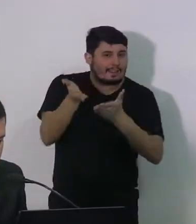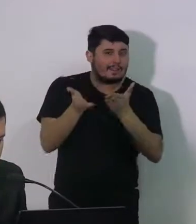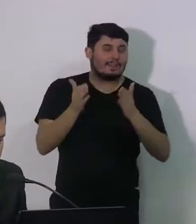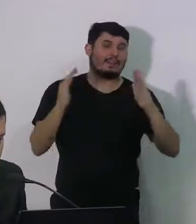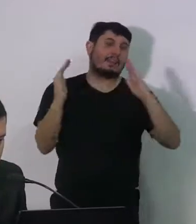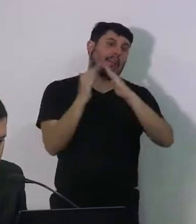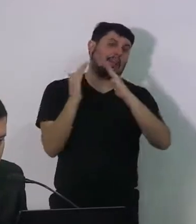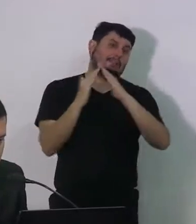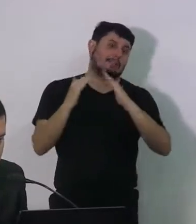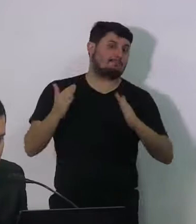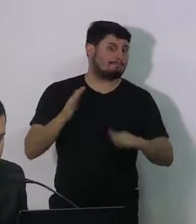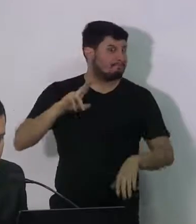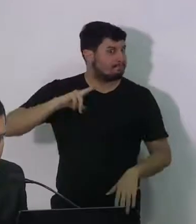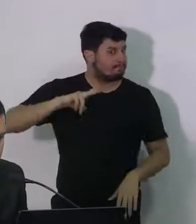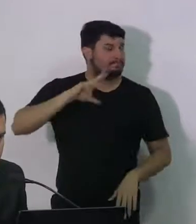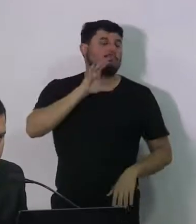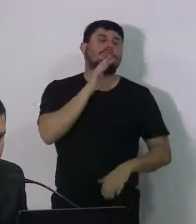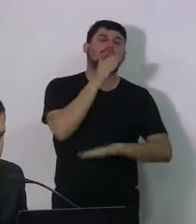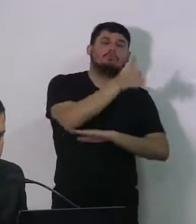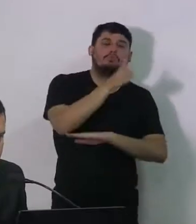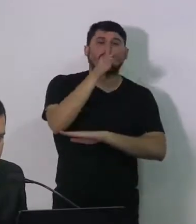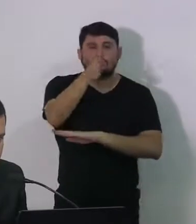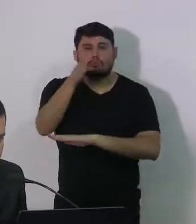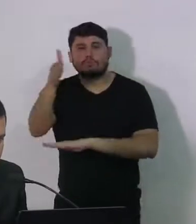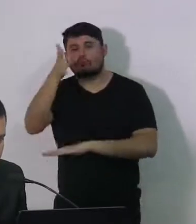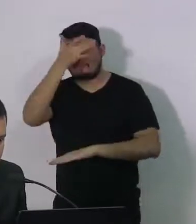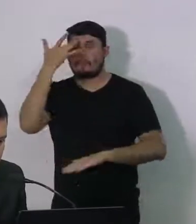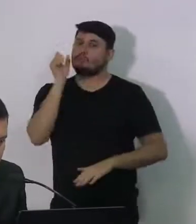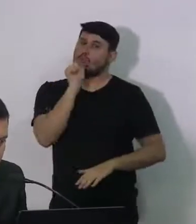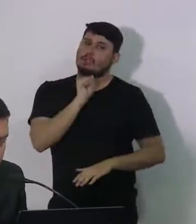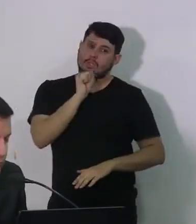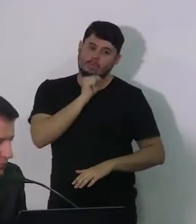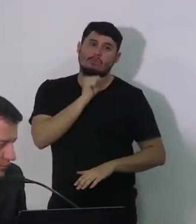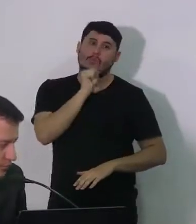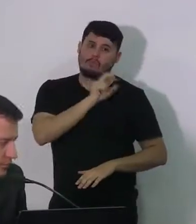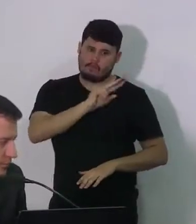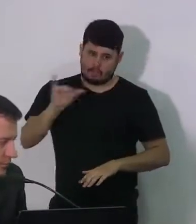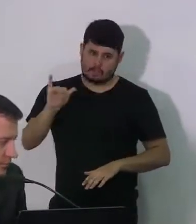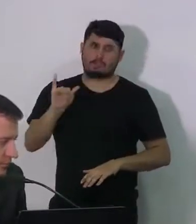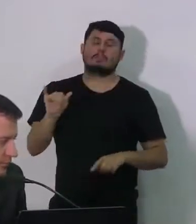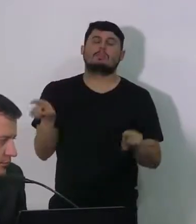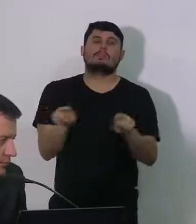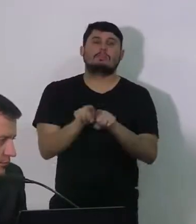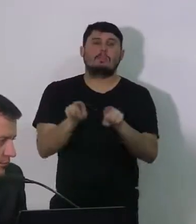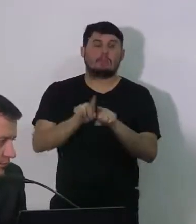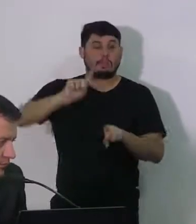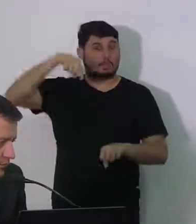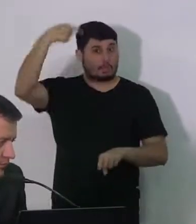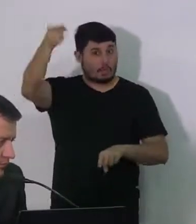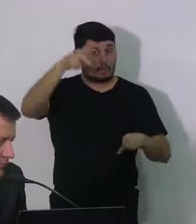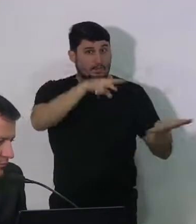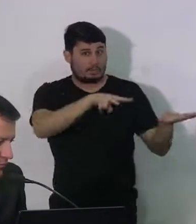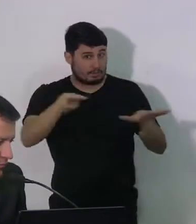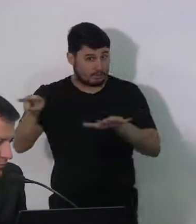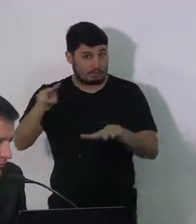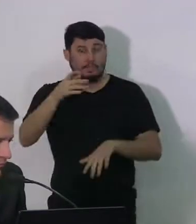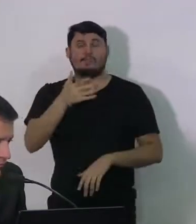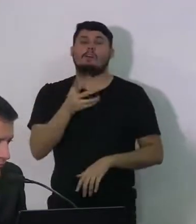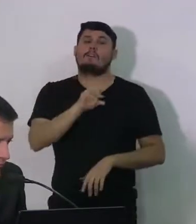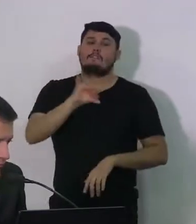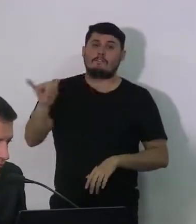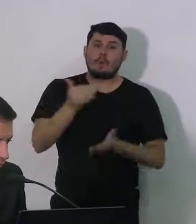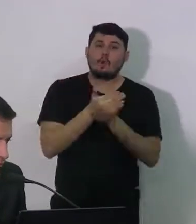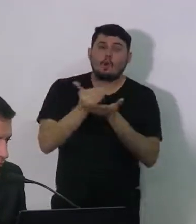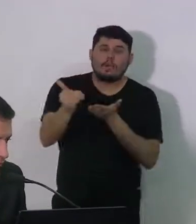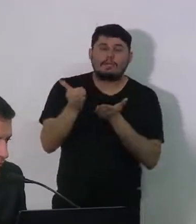de acamados e de idosos. A partir da semana que vem, também atenderemos em casa os acamados e os idosos